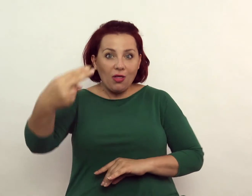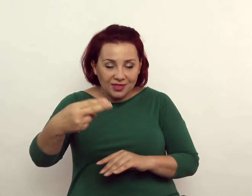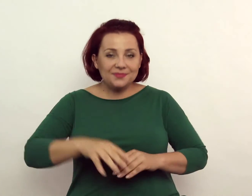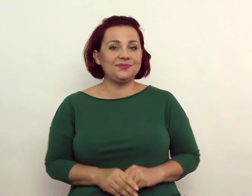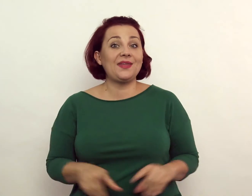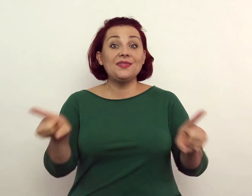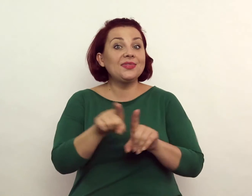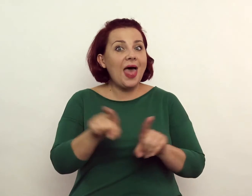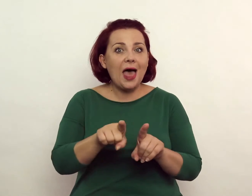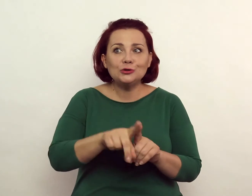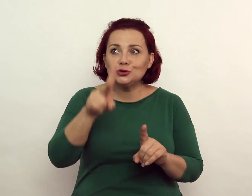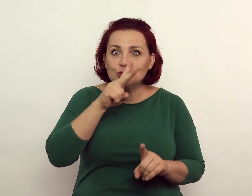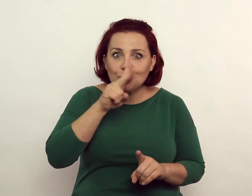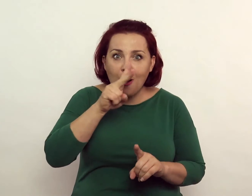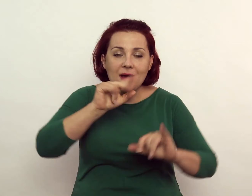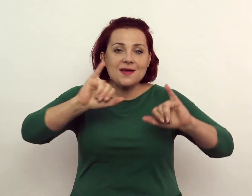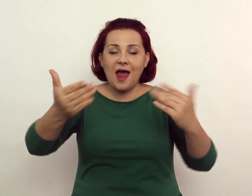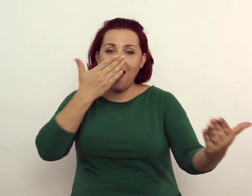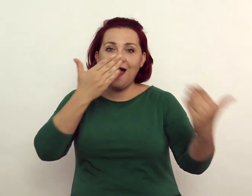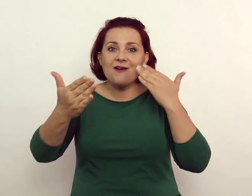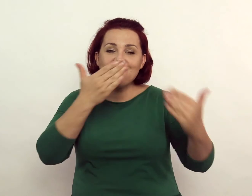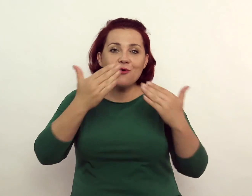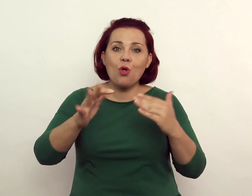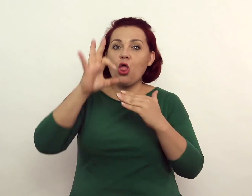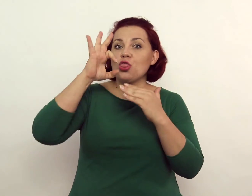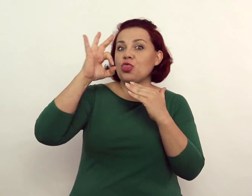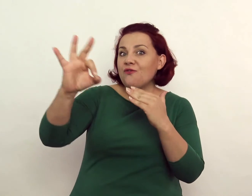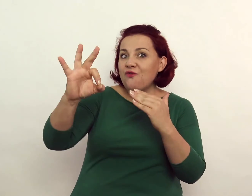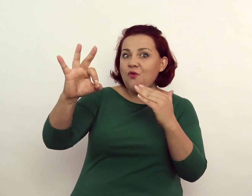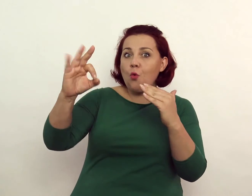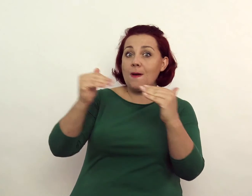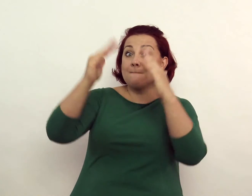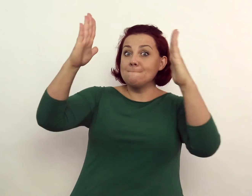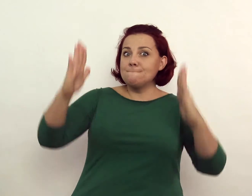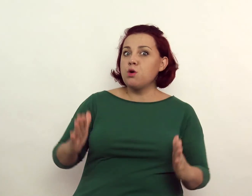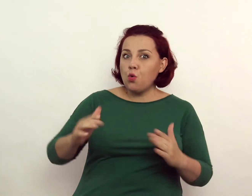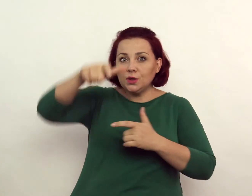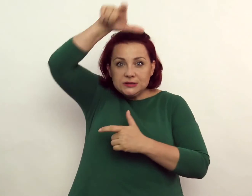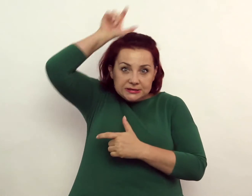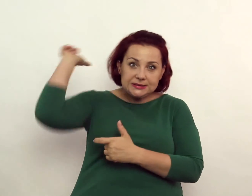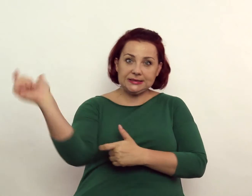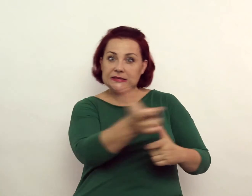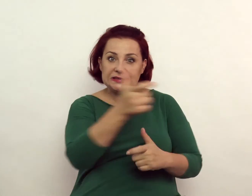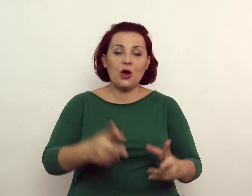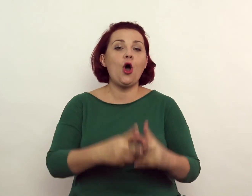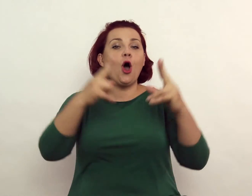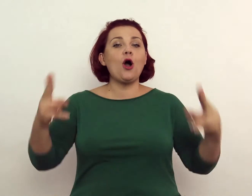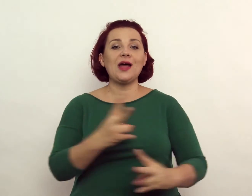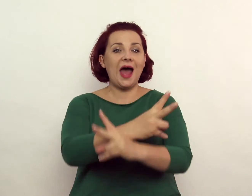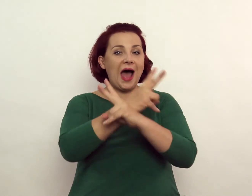ikon oraz zobaczymy wyposażenie remizy strażackiej z okresu autonomii